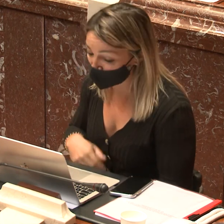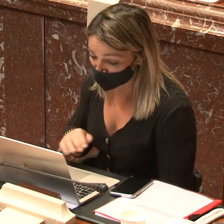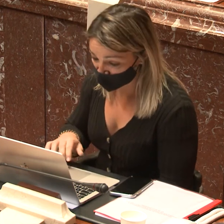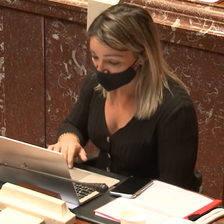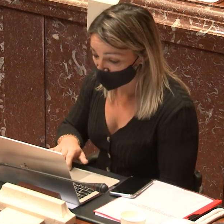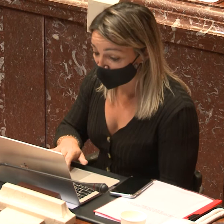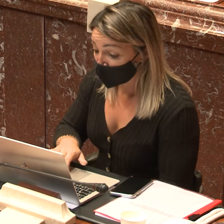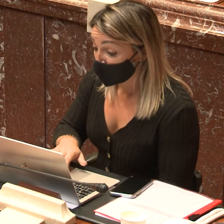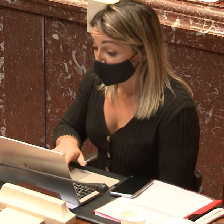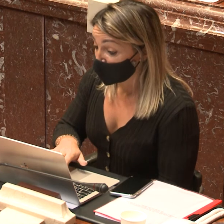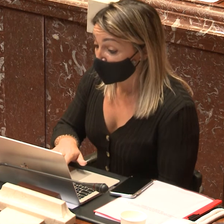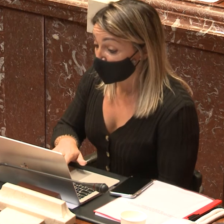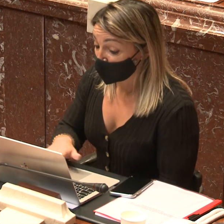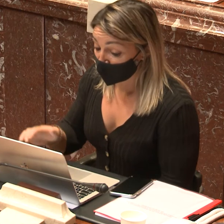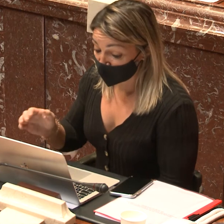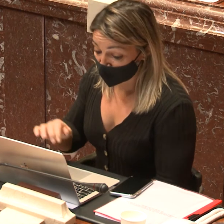medida.